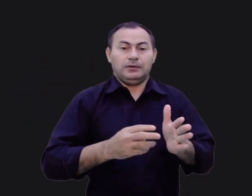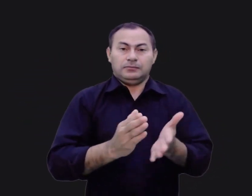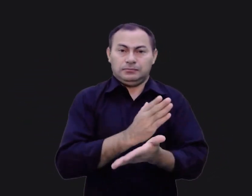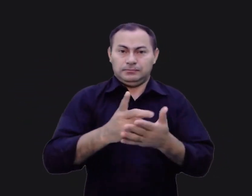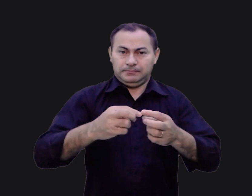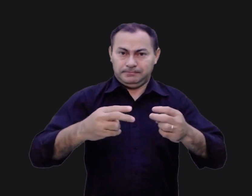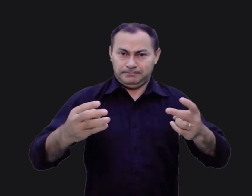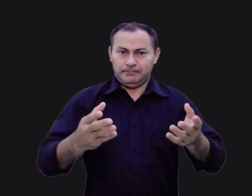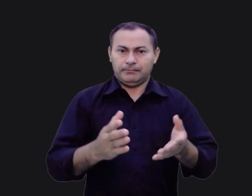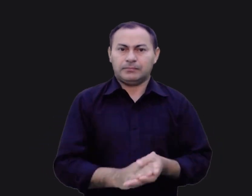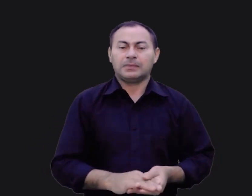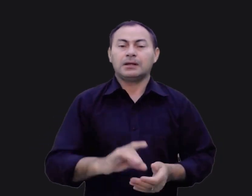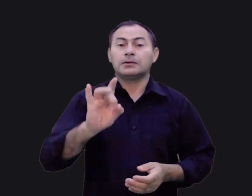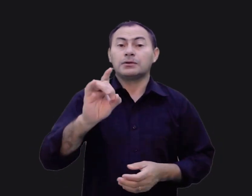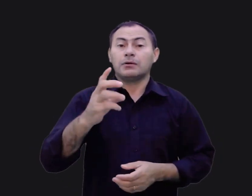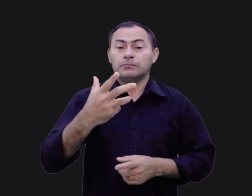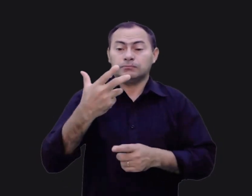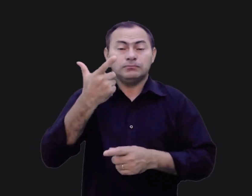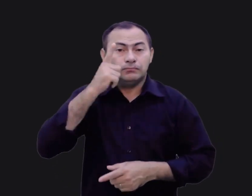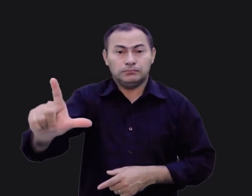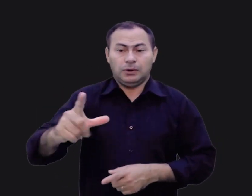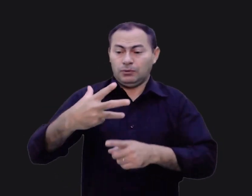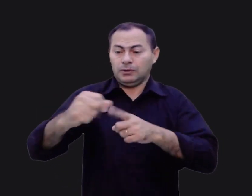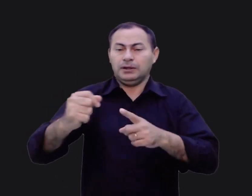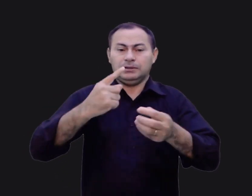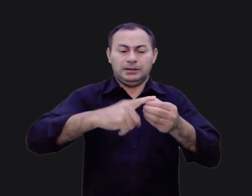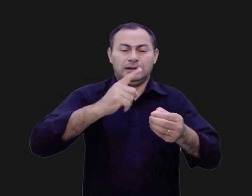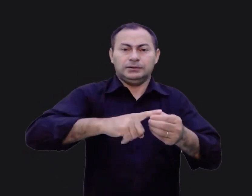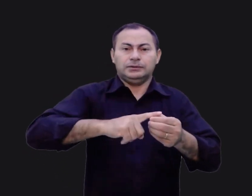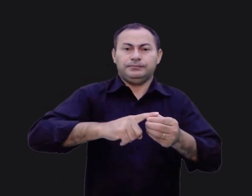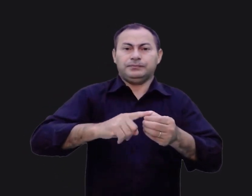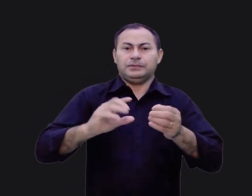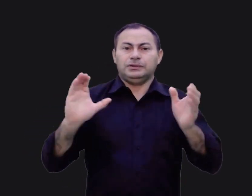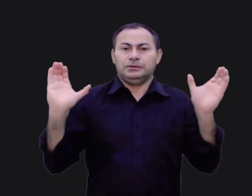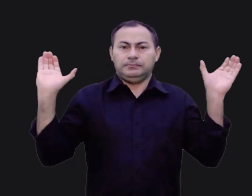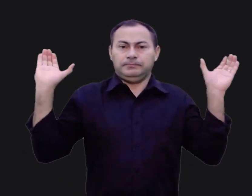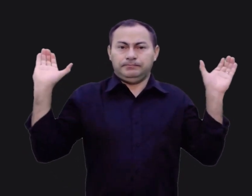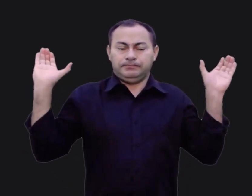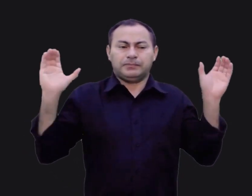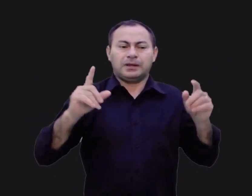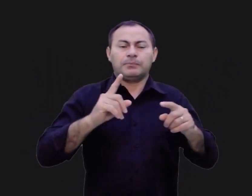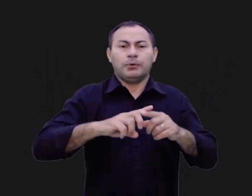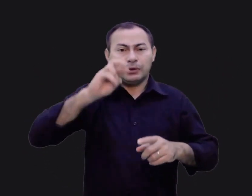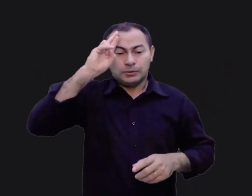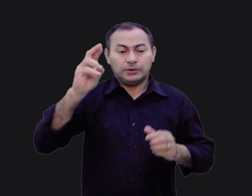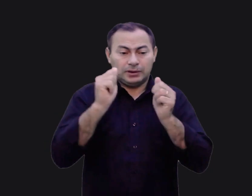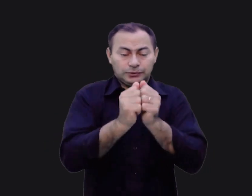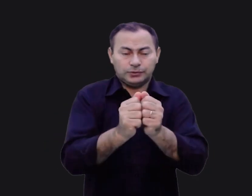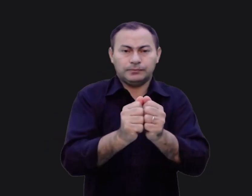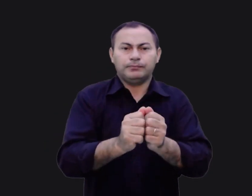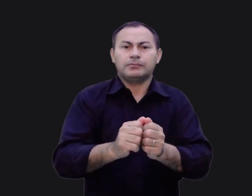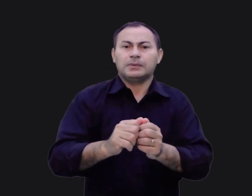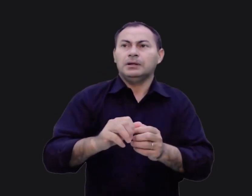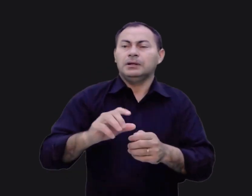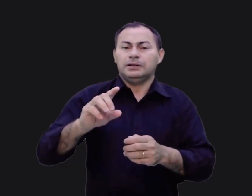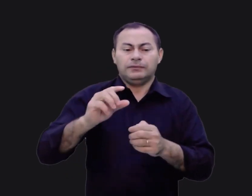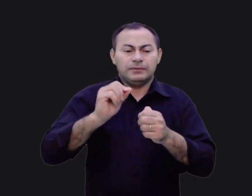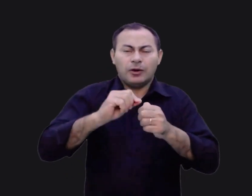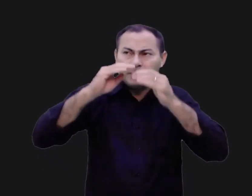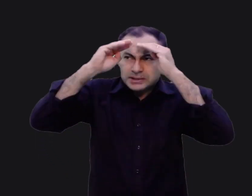algo. Eles só conquistaram a cidade de Jericó porque o Senhor estava com eles e porque eles fizeram tudo o que Deus mandou